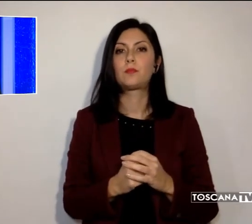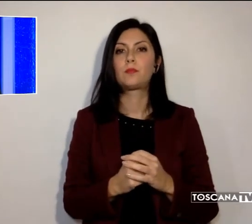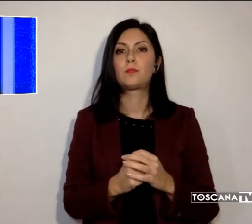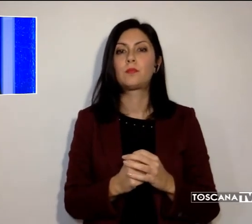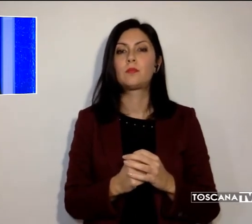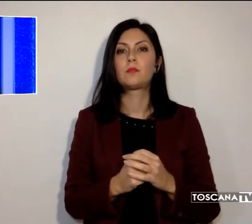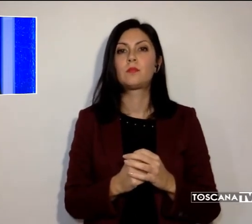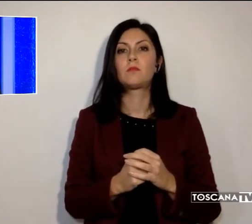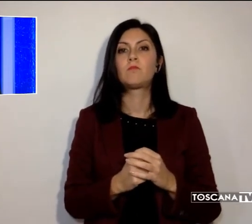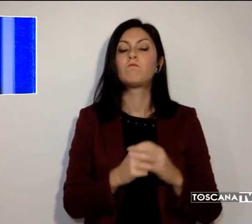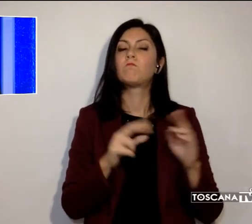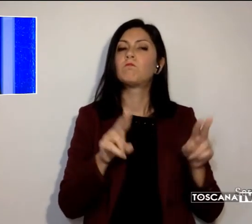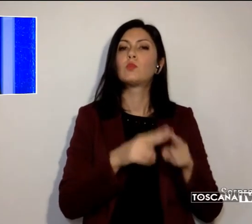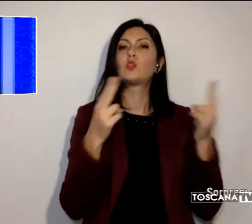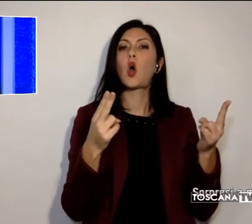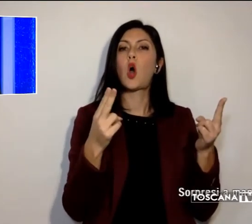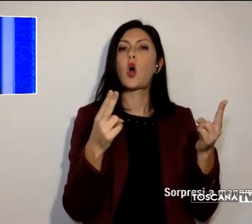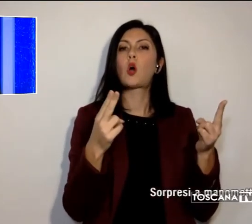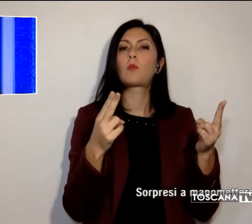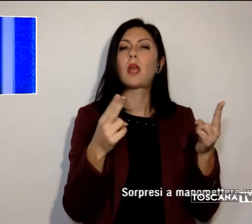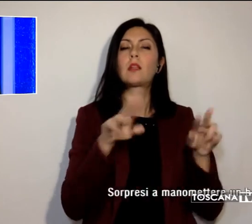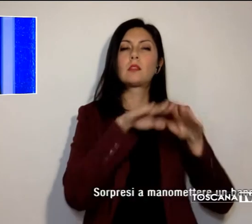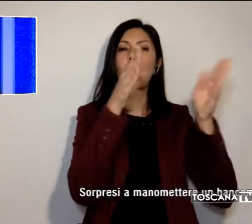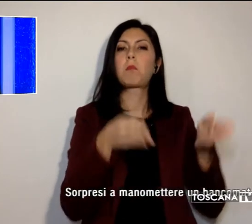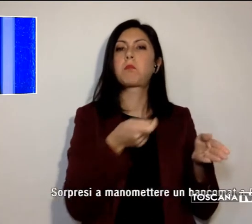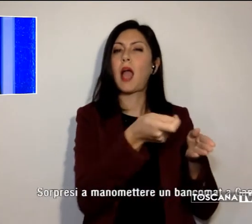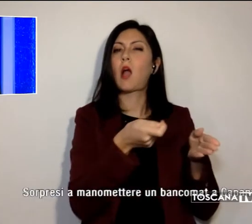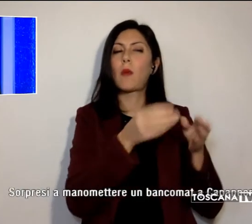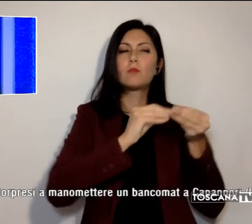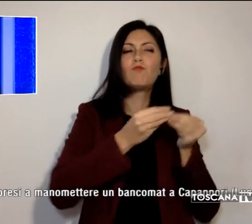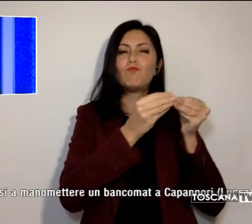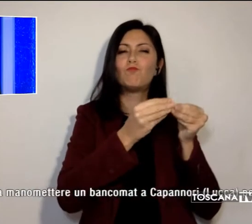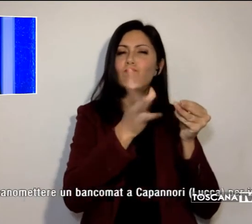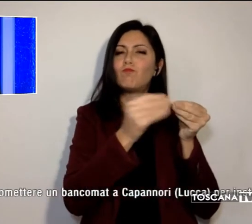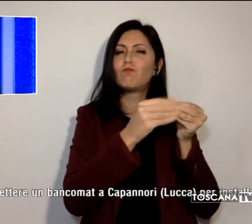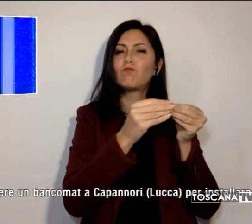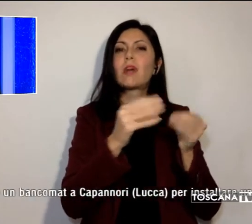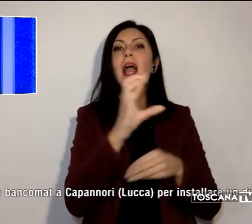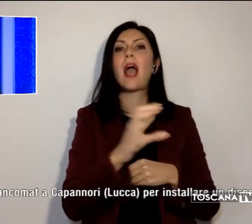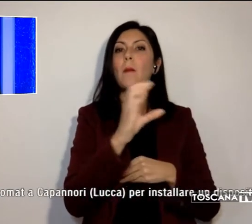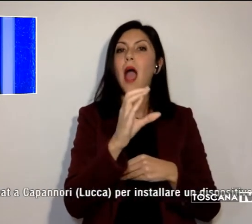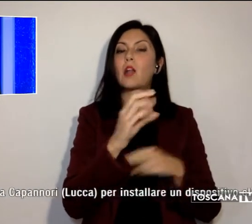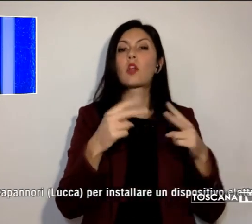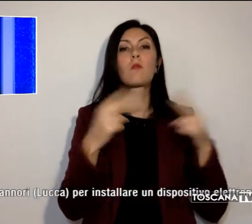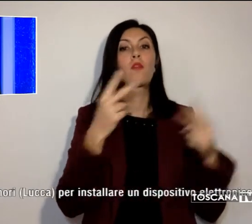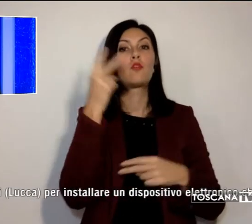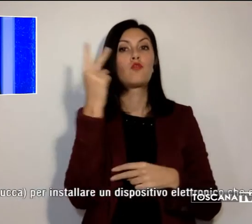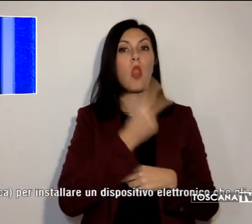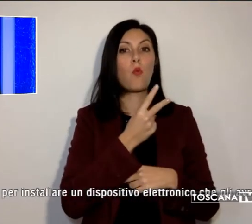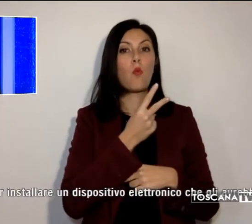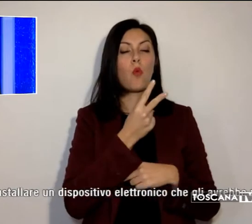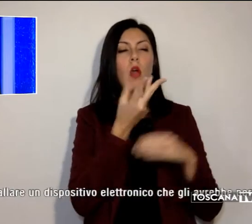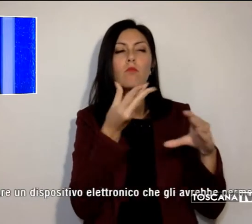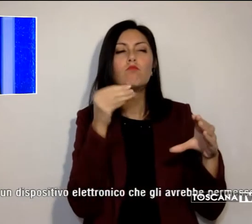Sorpresi a manomettere un bancomat a Capannori, in provincia di Lucca, per installare un dispositivo